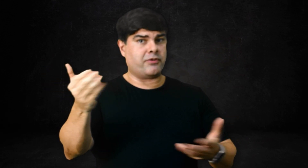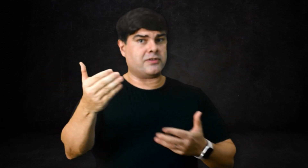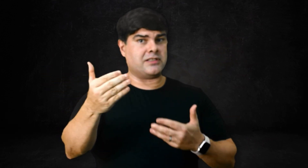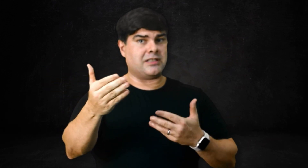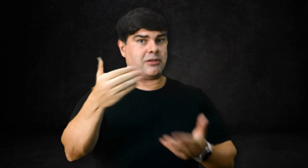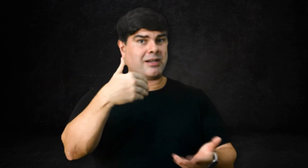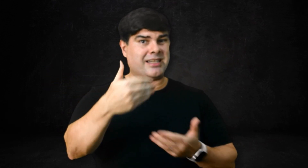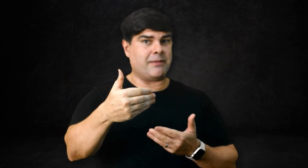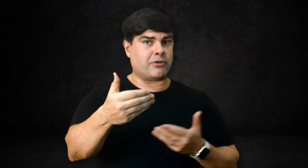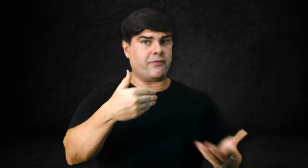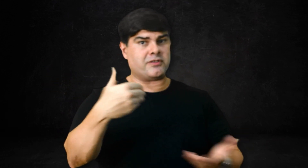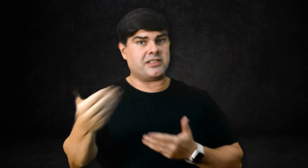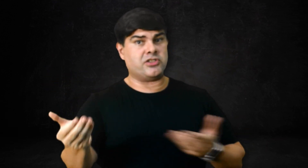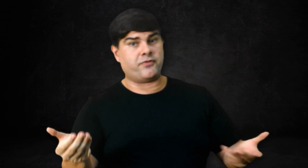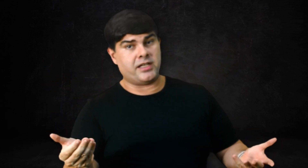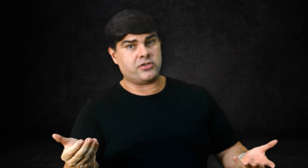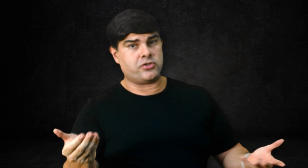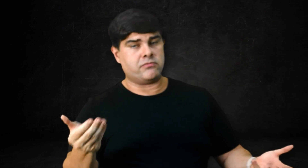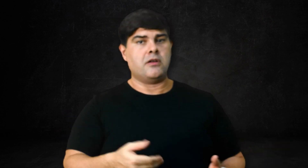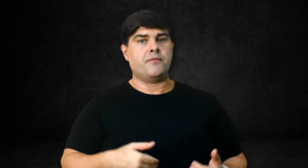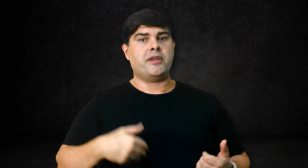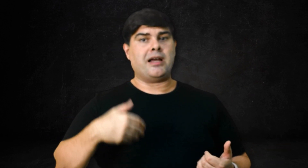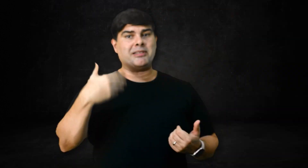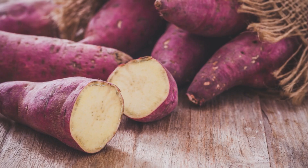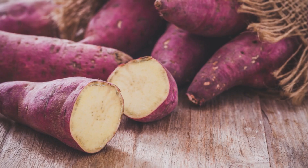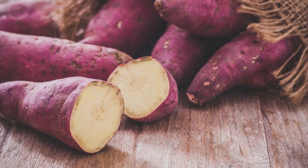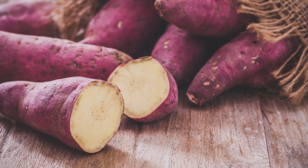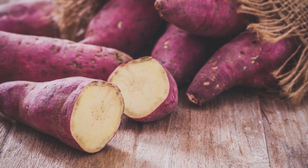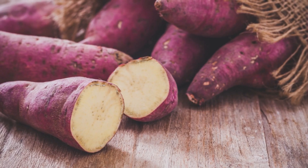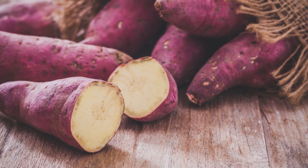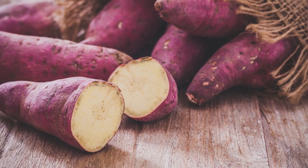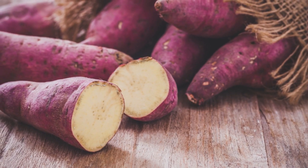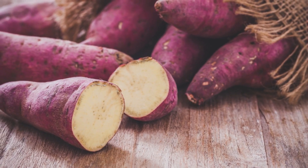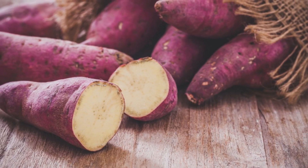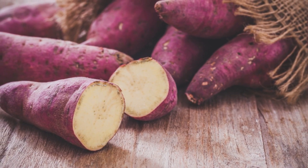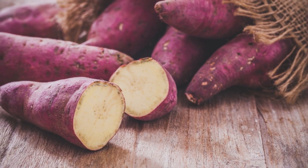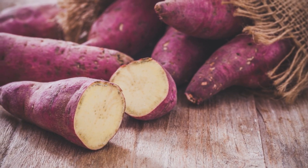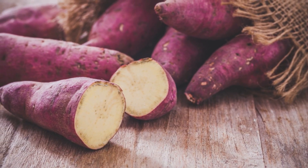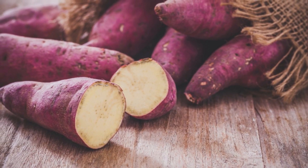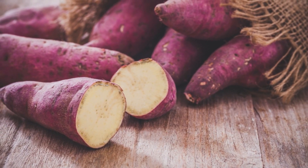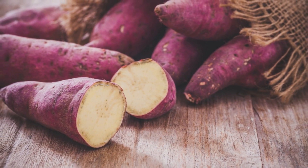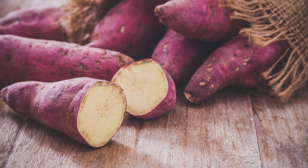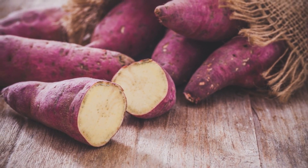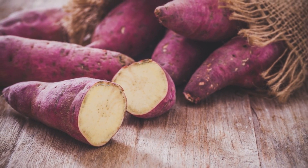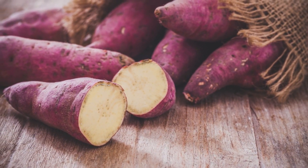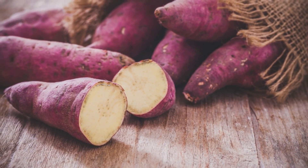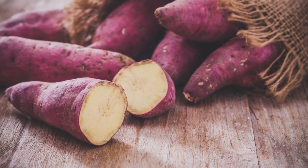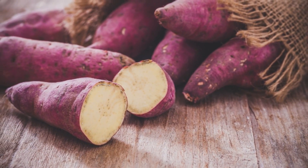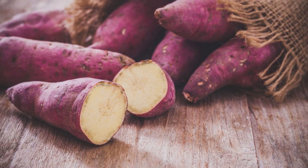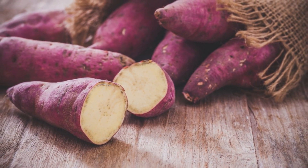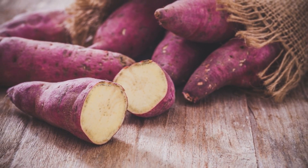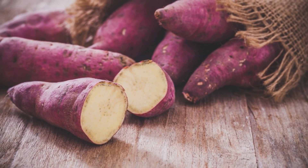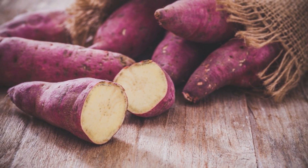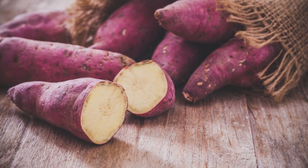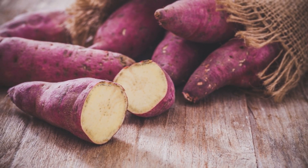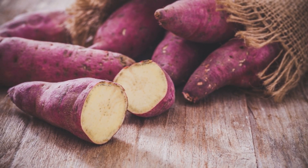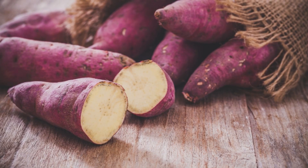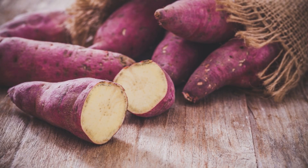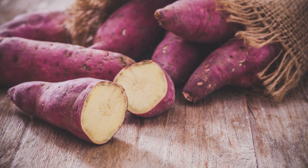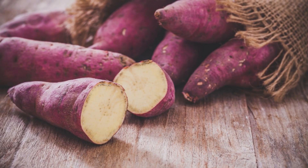quebra com uma velocidade diferente. A batata doce, por exemplo, tem uma quebra muito mais lenta. Mas você deve considerar a refeição como um todo,